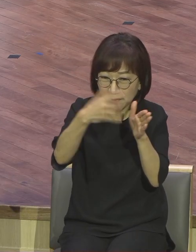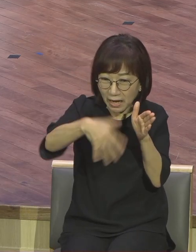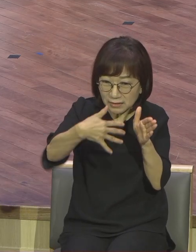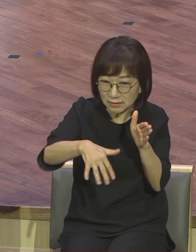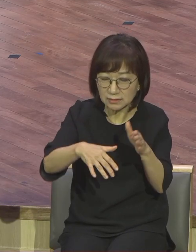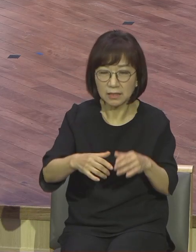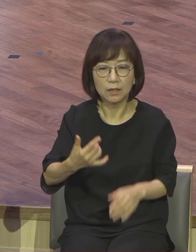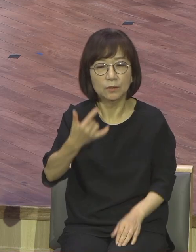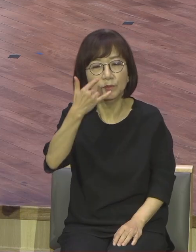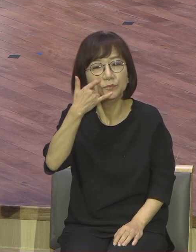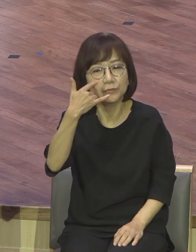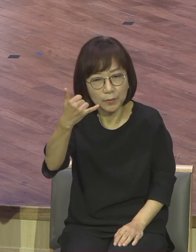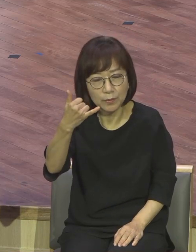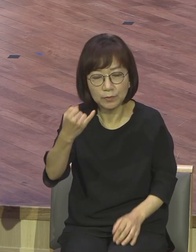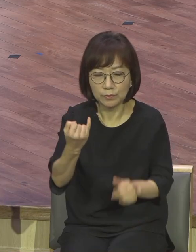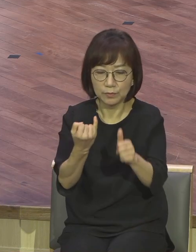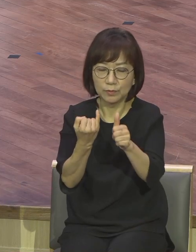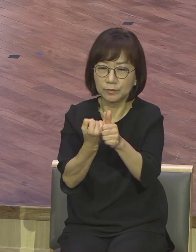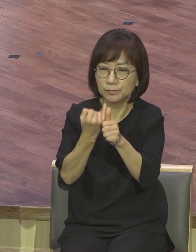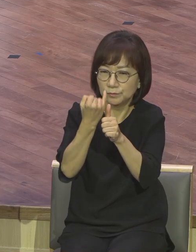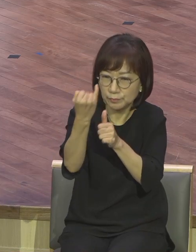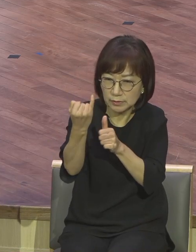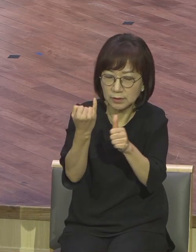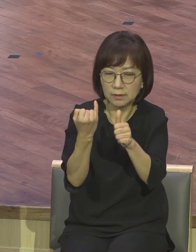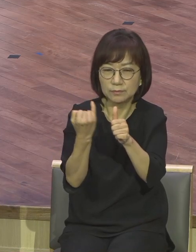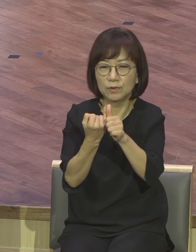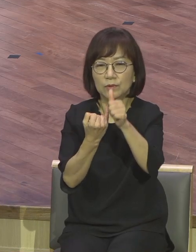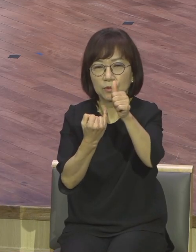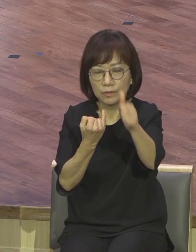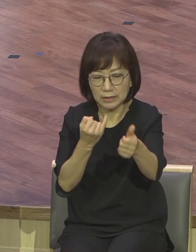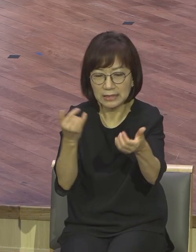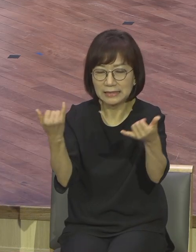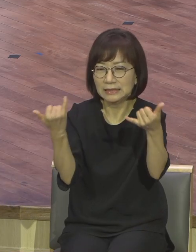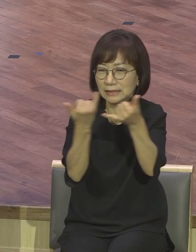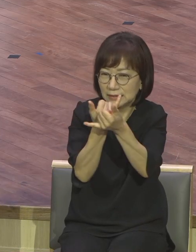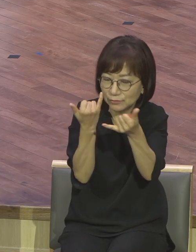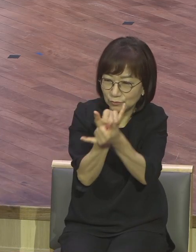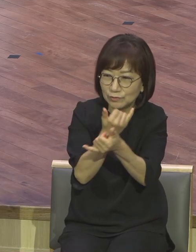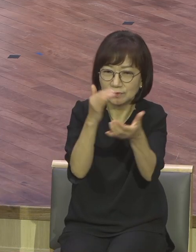불신 아내 불신 자녀 불신 이 친척 불신 불신 친구 친구